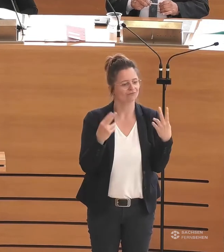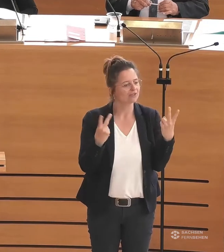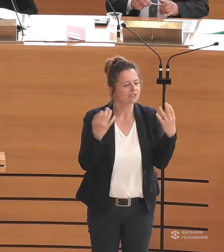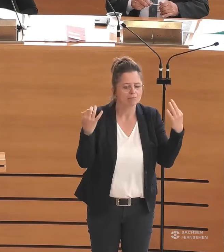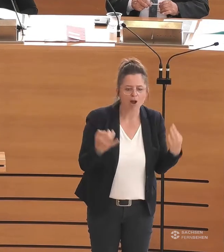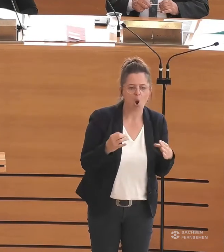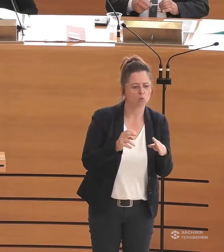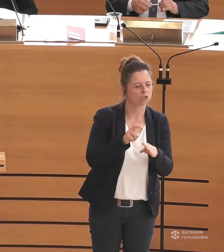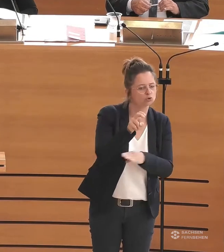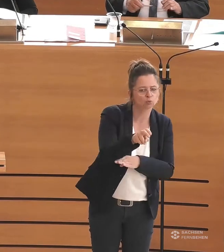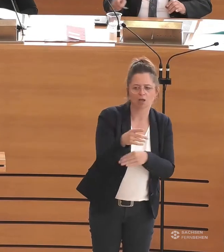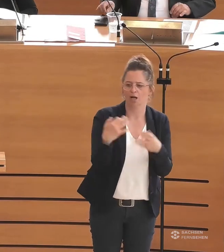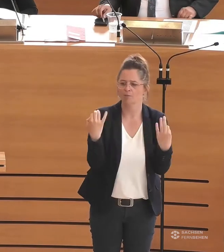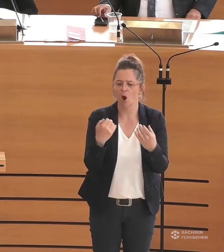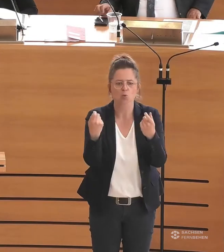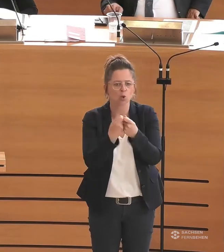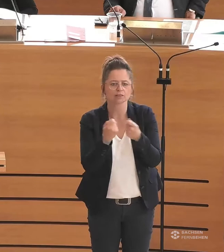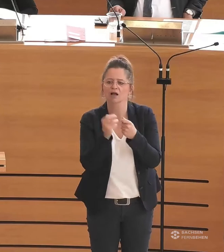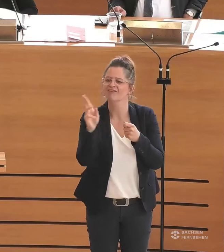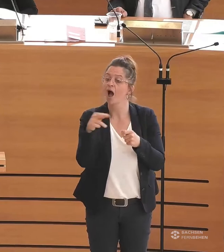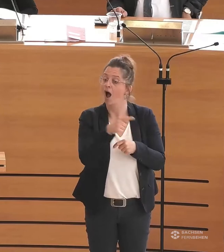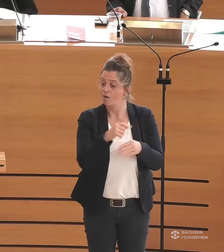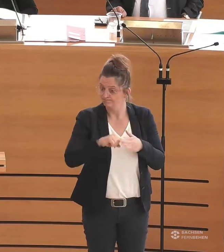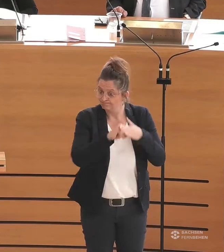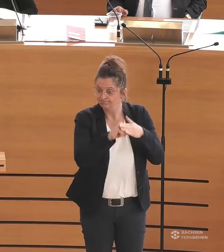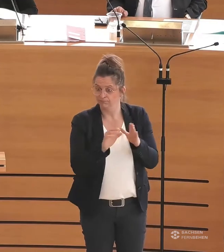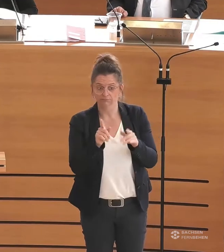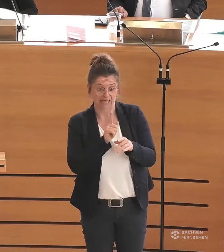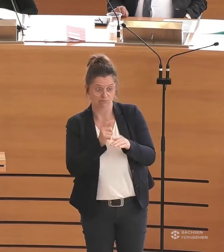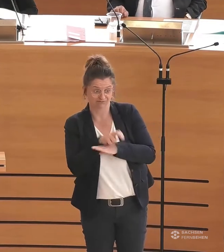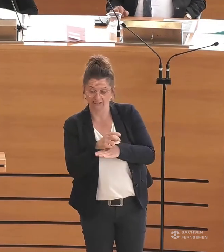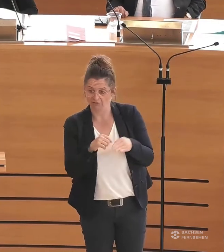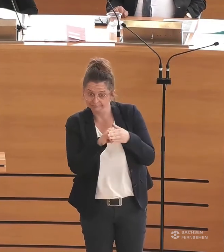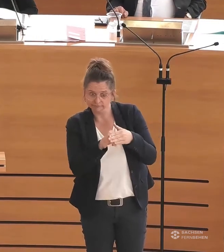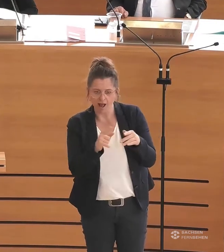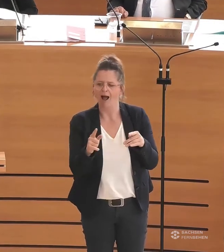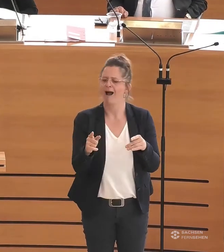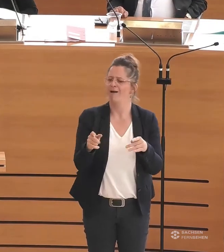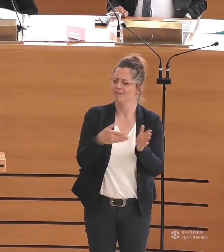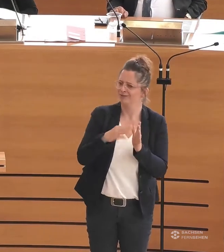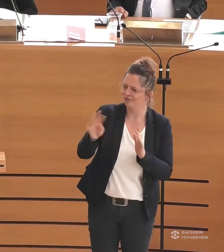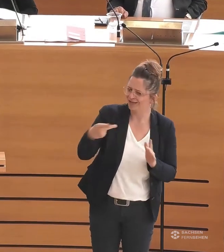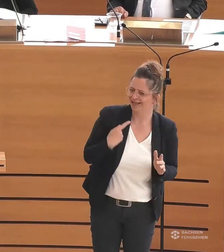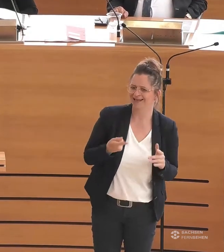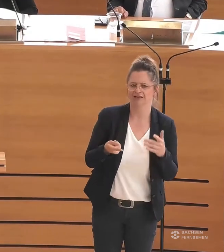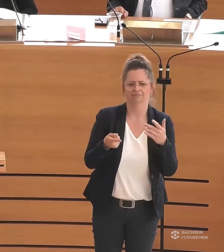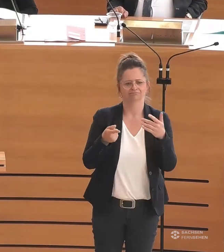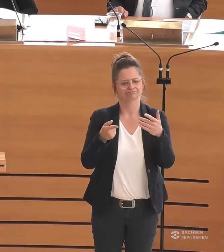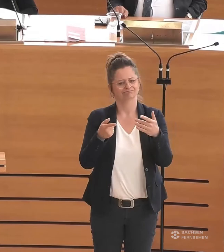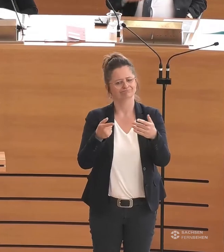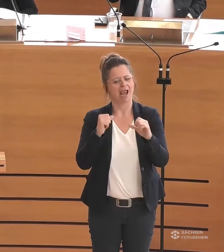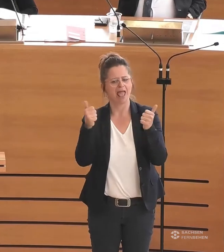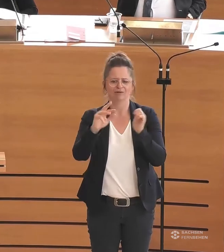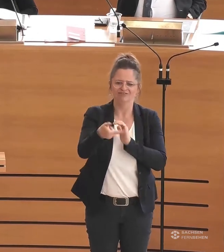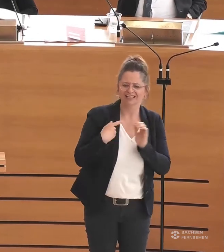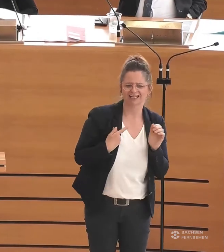Kontakt zu finden, zu Selbstvertretungen, zu Gruppen, die eine gleiche Behinderung haben, die ähnlich leben oder mit denen sie